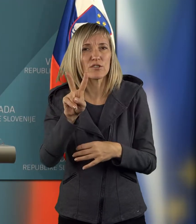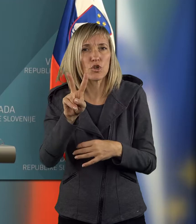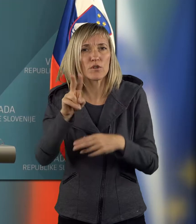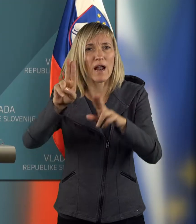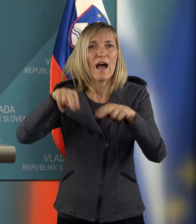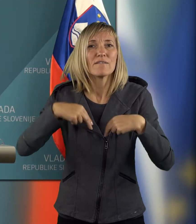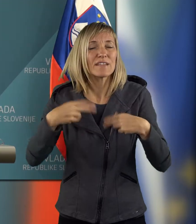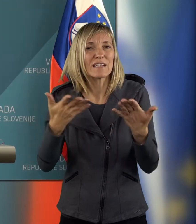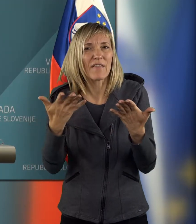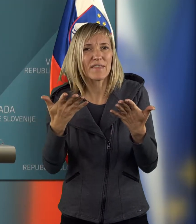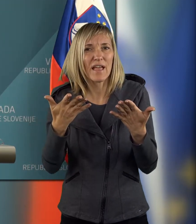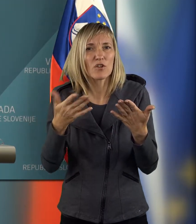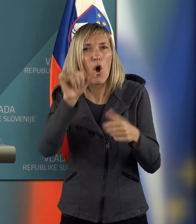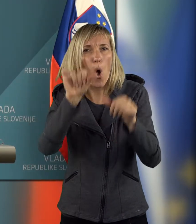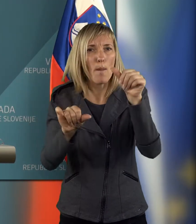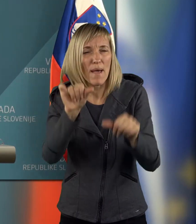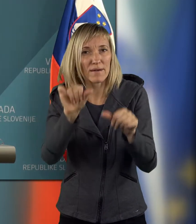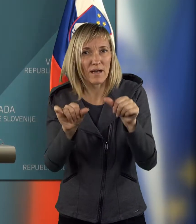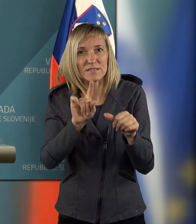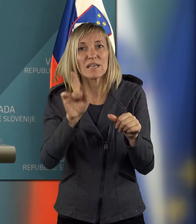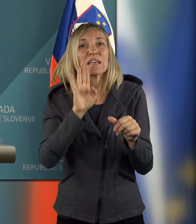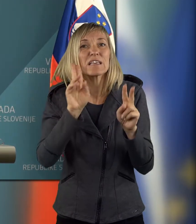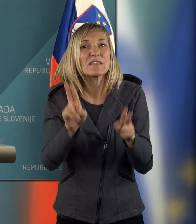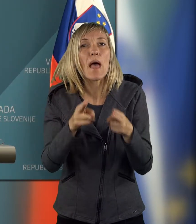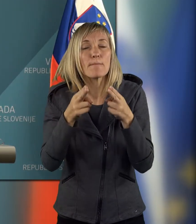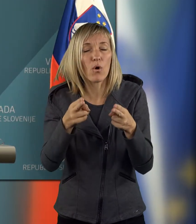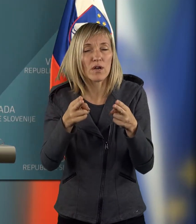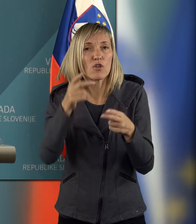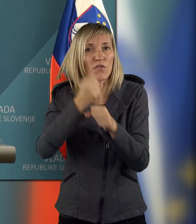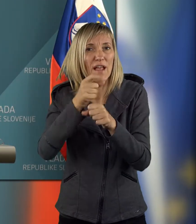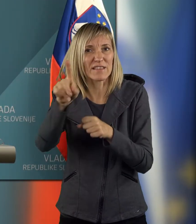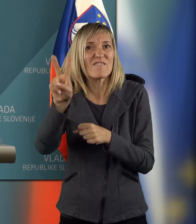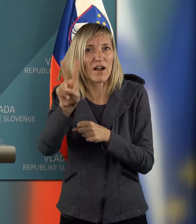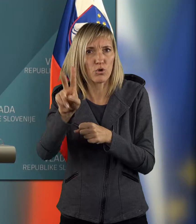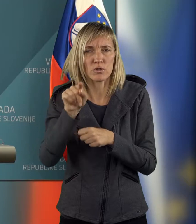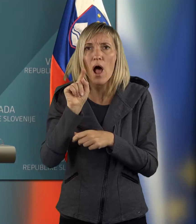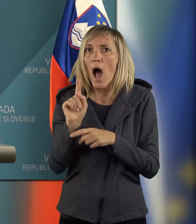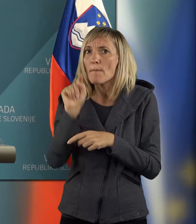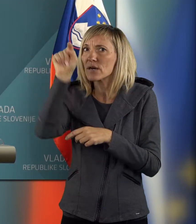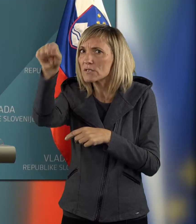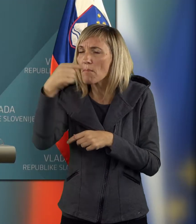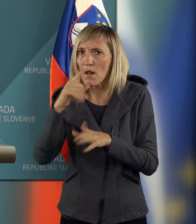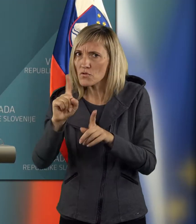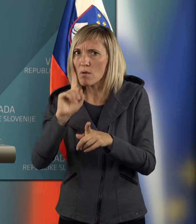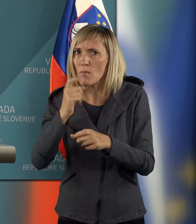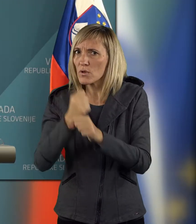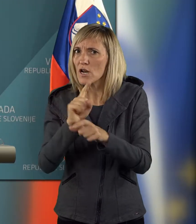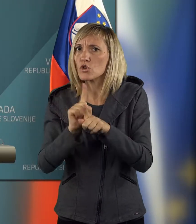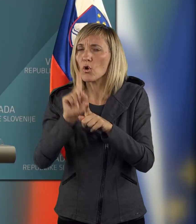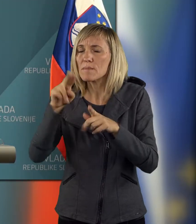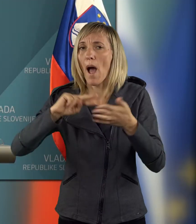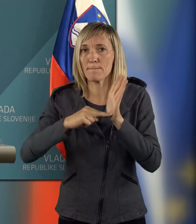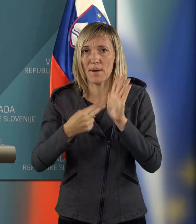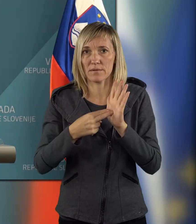vrnila ne vem koliko operacij, ker ne bodo zmogli, v Valdoltri so potem to zanikali, da bodo naredili točno tako operacij, kolikor